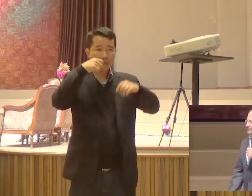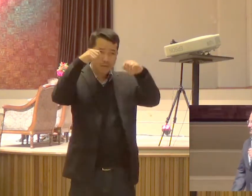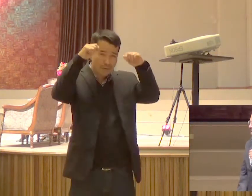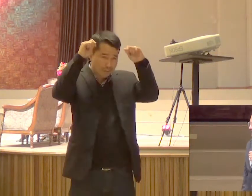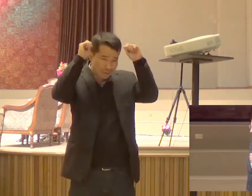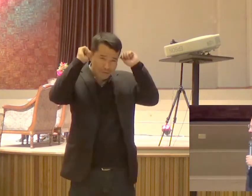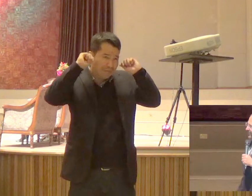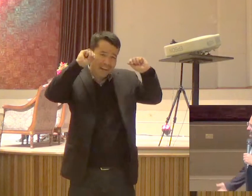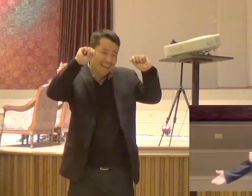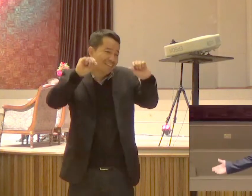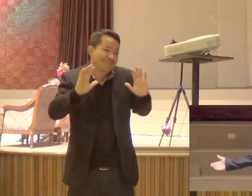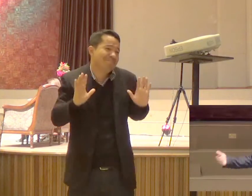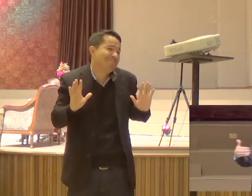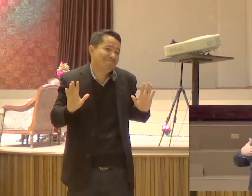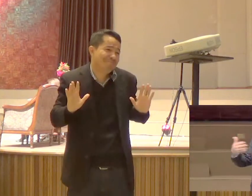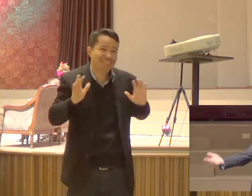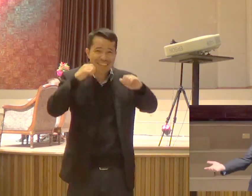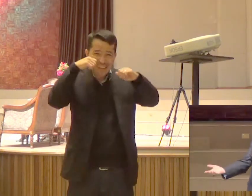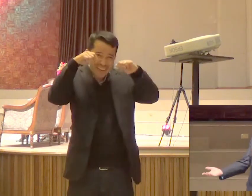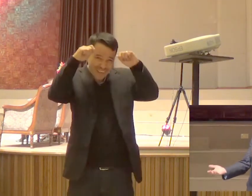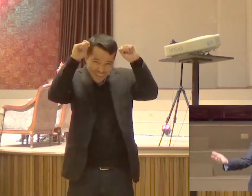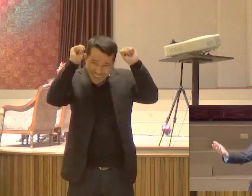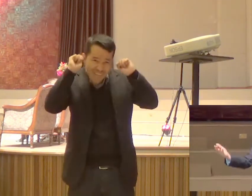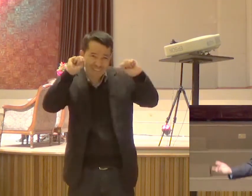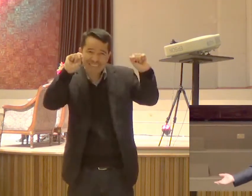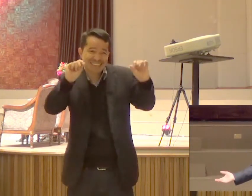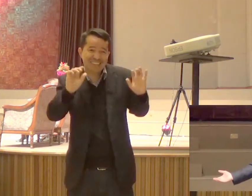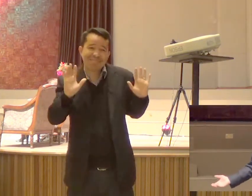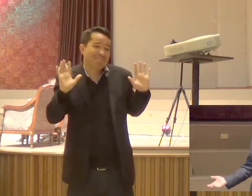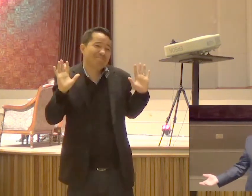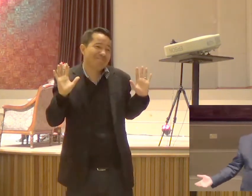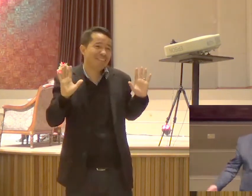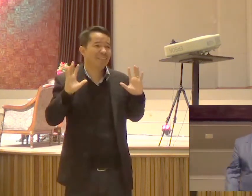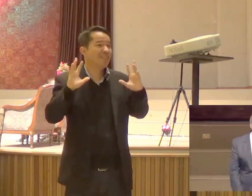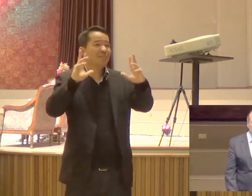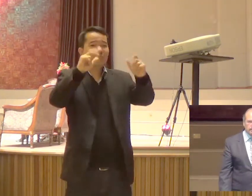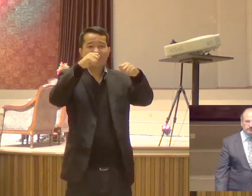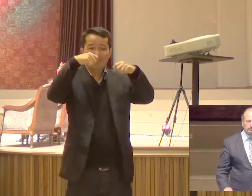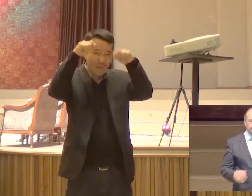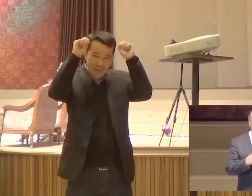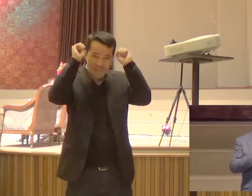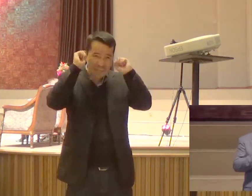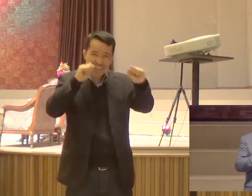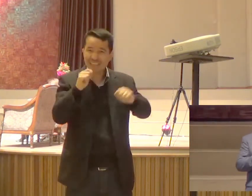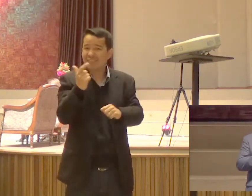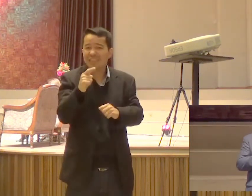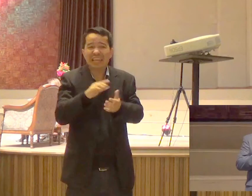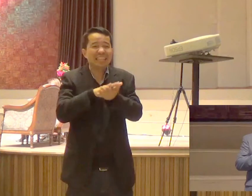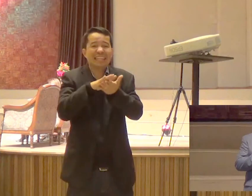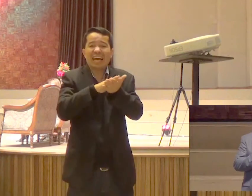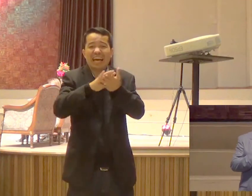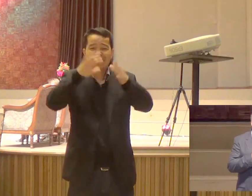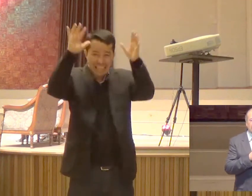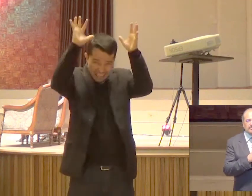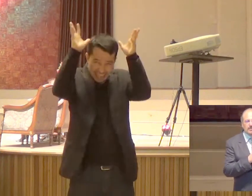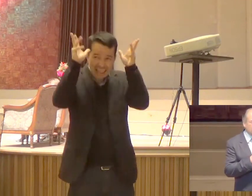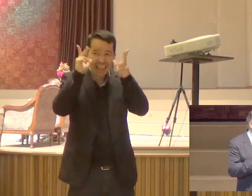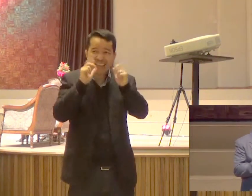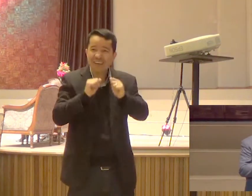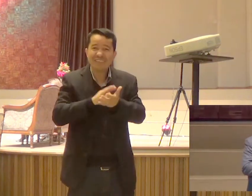É verdade Eu sou ovelha do senhor E você também Somos ovelhas do senhor Se pastor nasce E agora